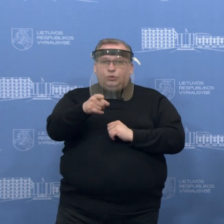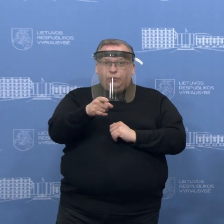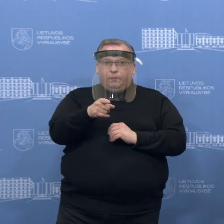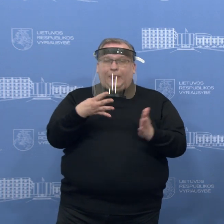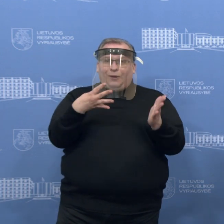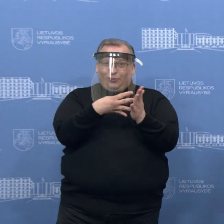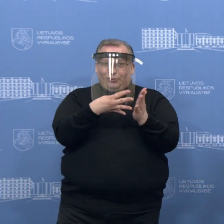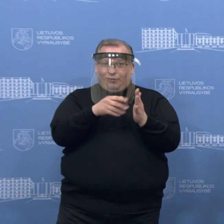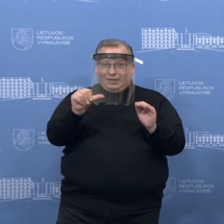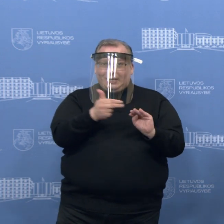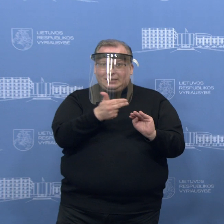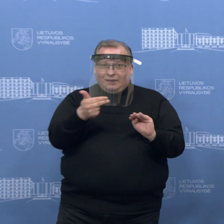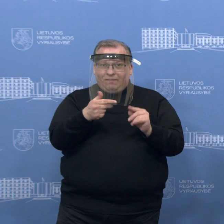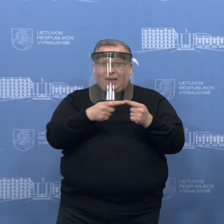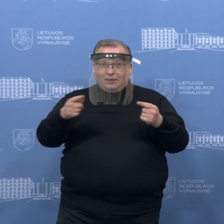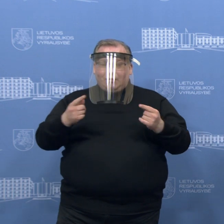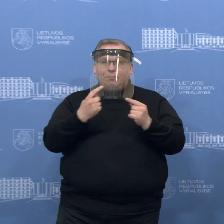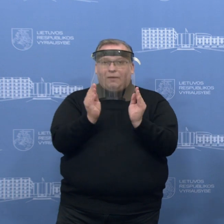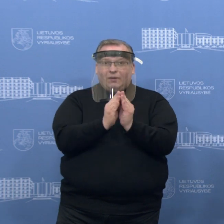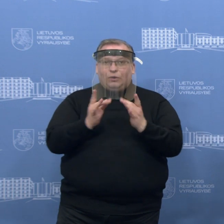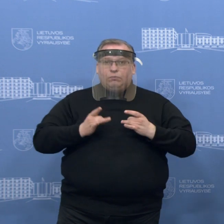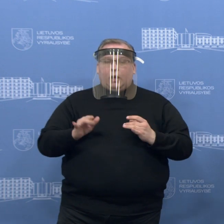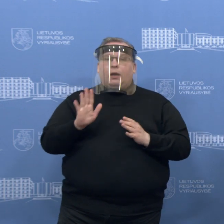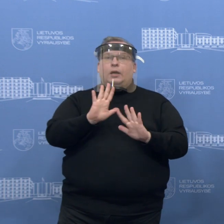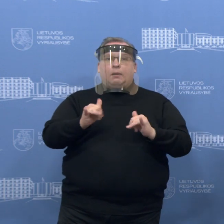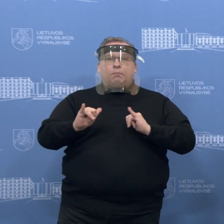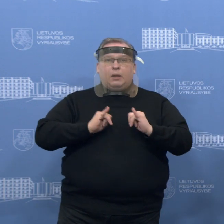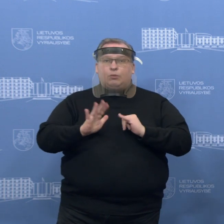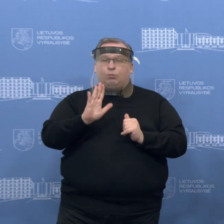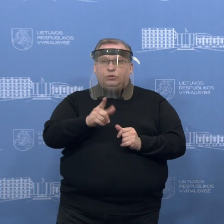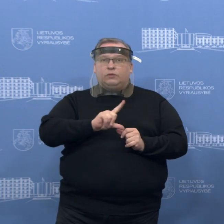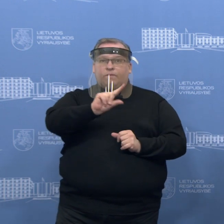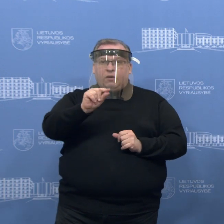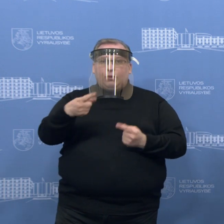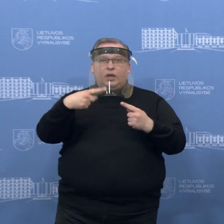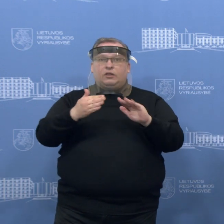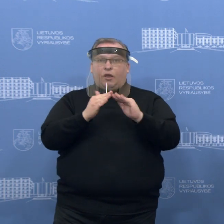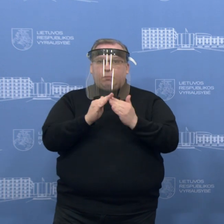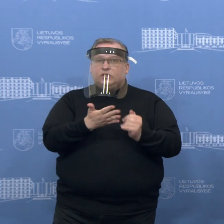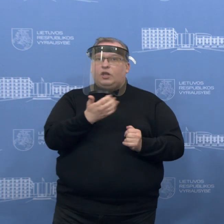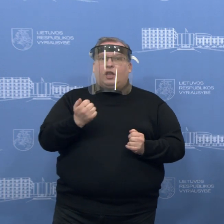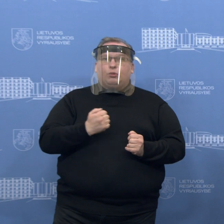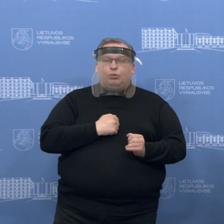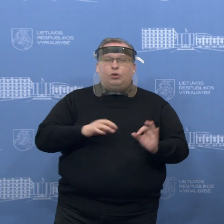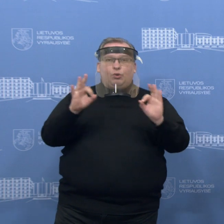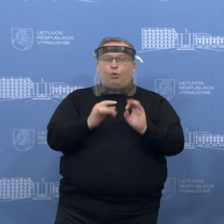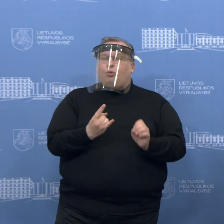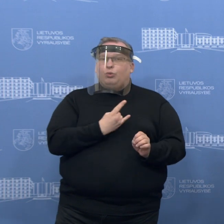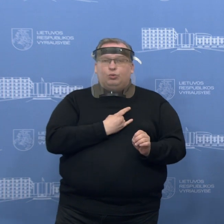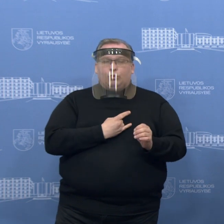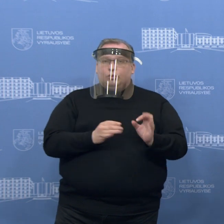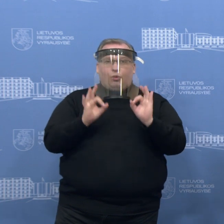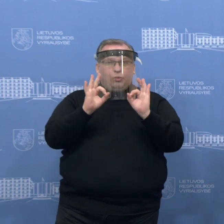tavo atgaliai. Taip, ar iš esmės, kaip bus selgiamasi su tai žmonėmis, kurie važiuos į kitus miestus, kuriuose neturi nei nekilnojamojo turto,